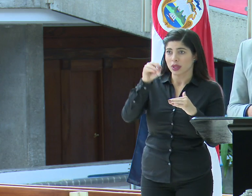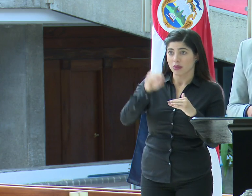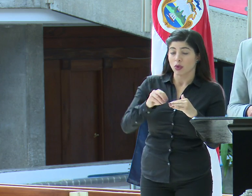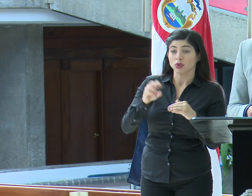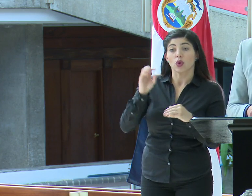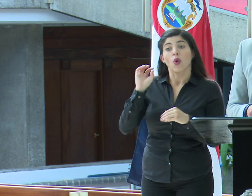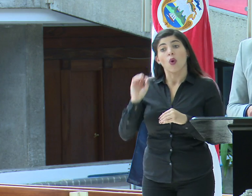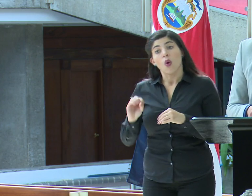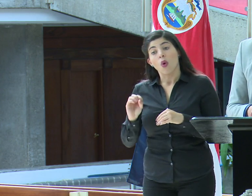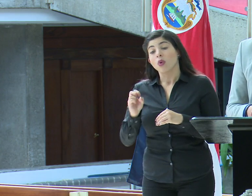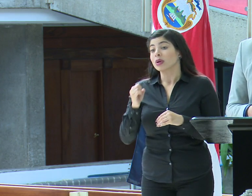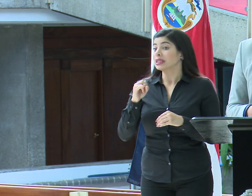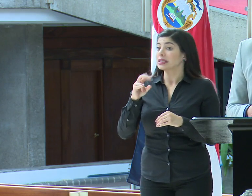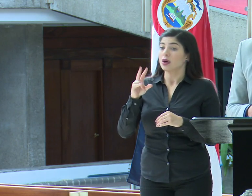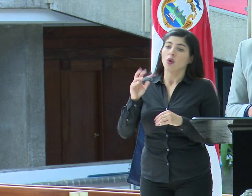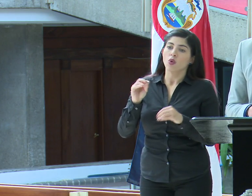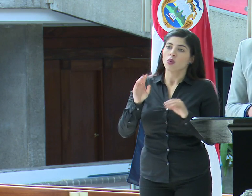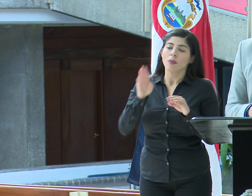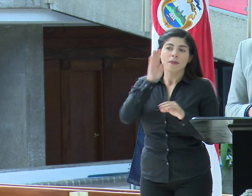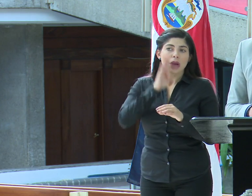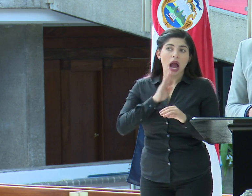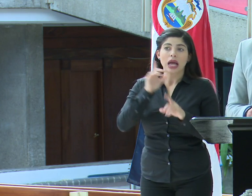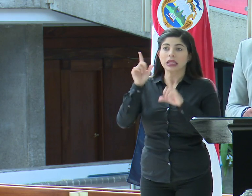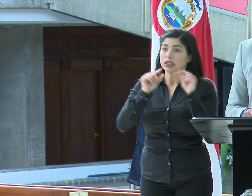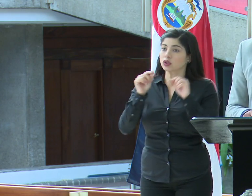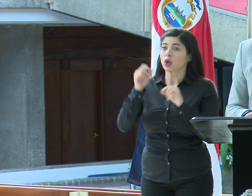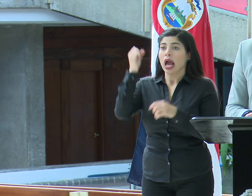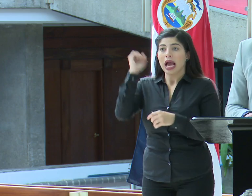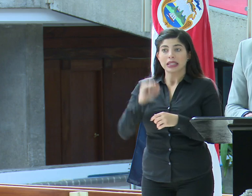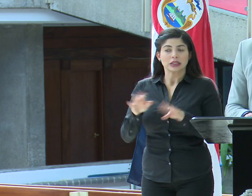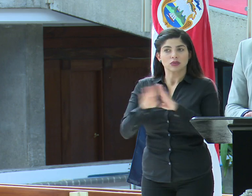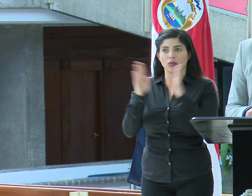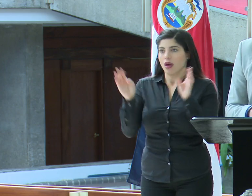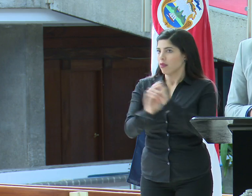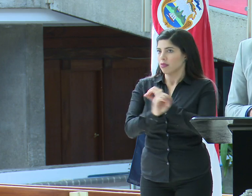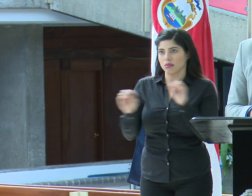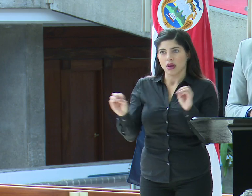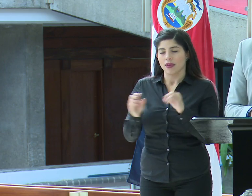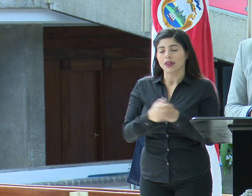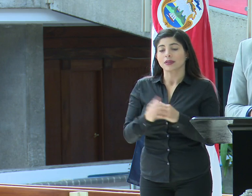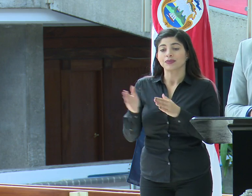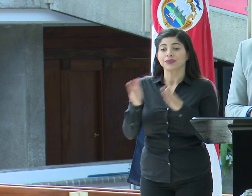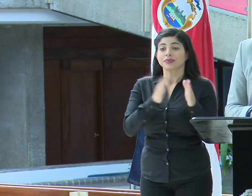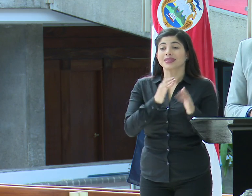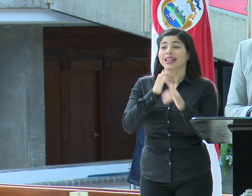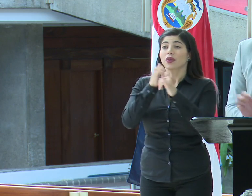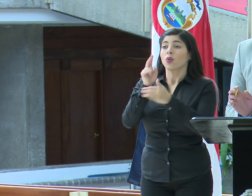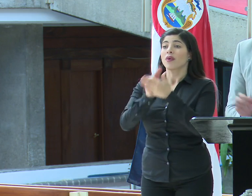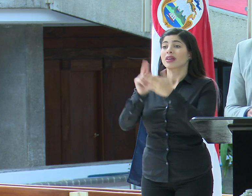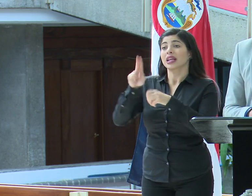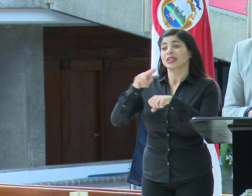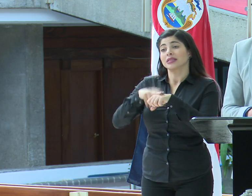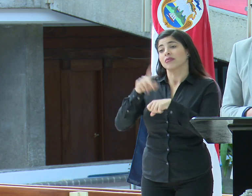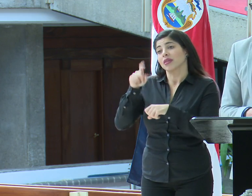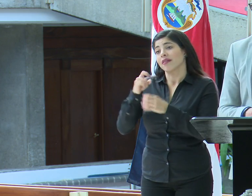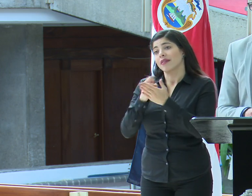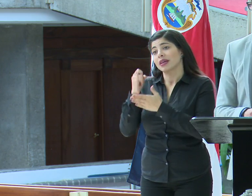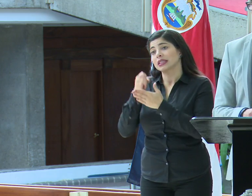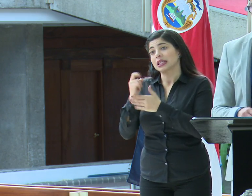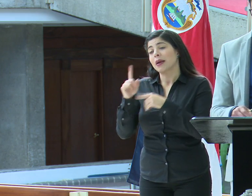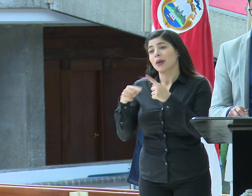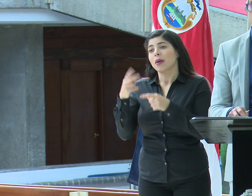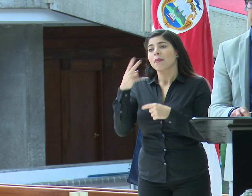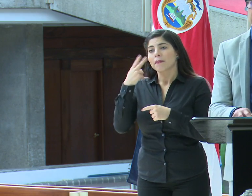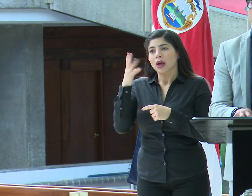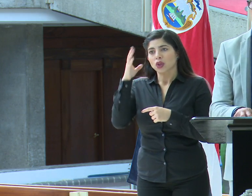no apertura de los bares o discoteques o casinos. Y con respecto a la denuncia de la Universidad Nacional, tendríamos que investigar, pero vamos